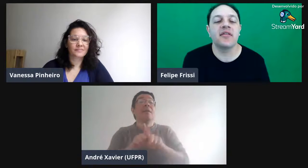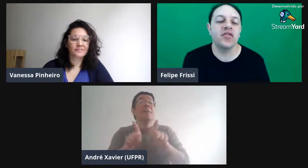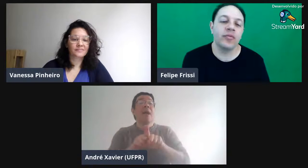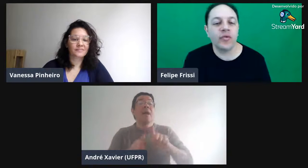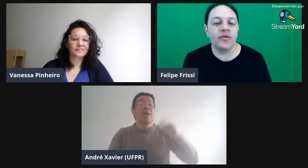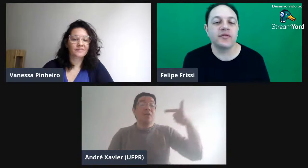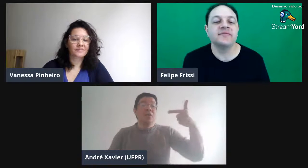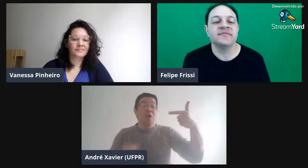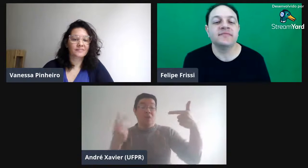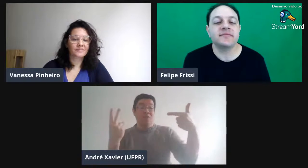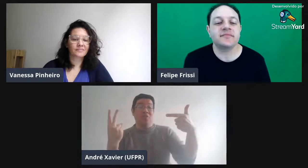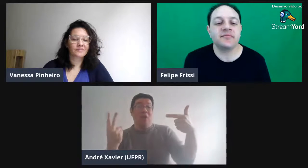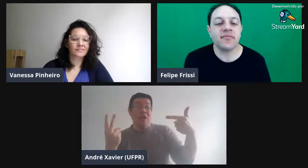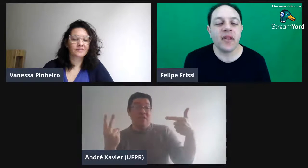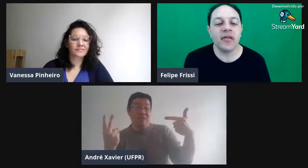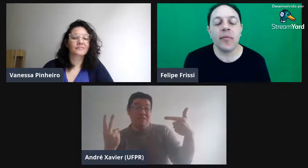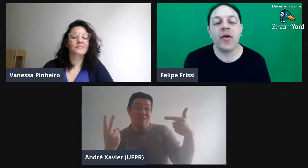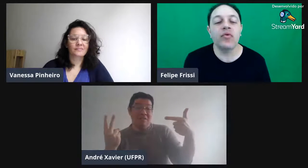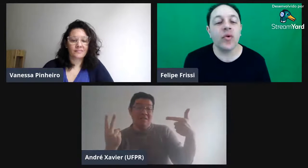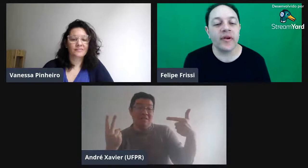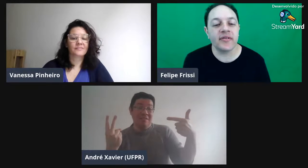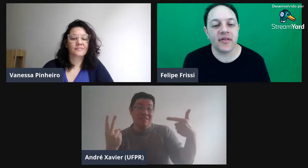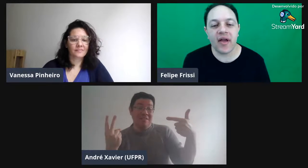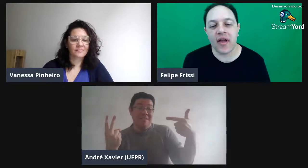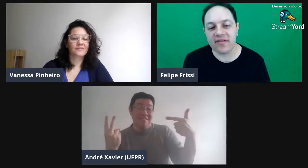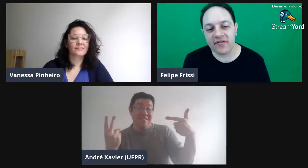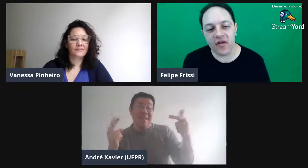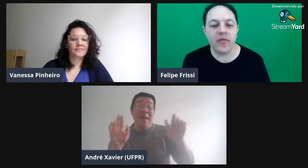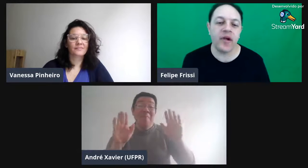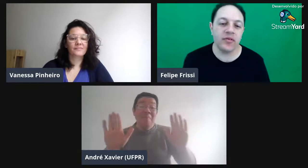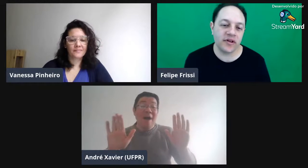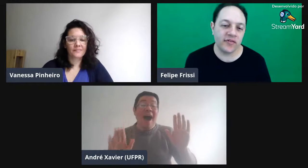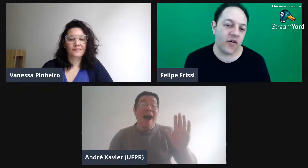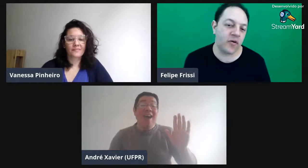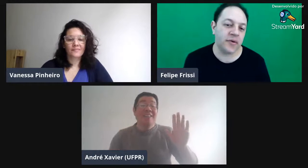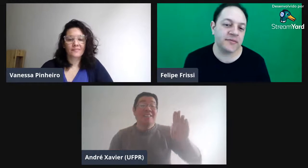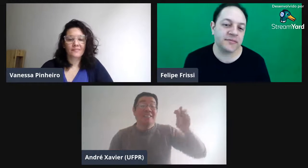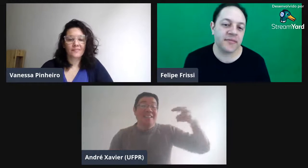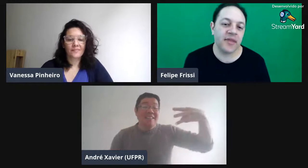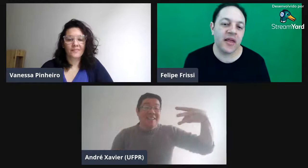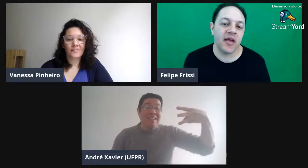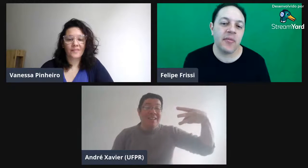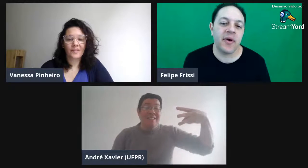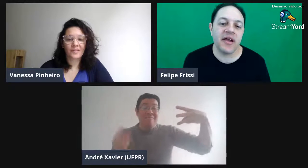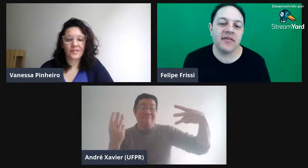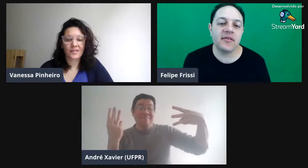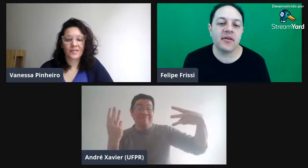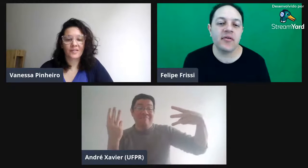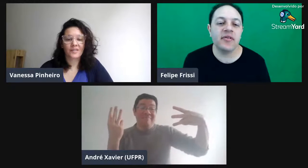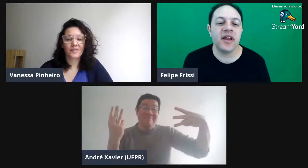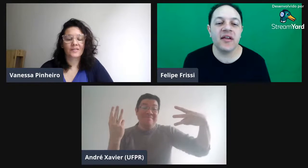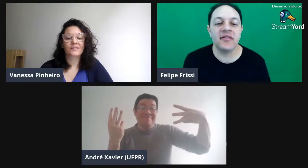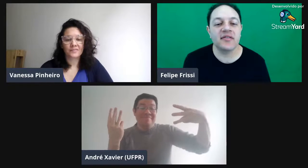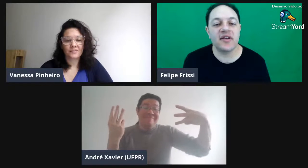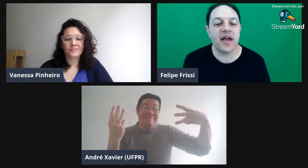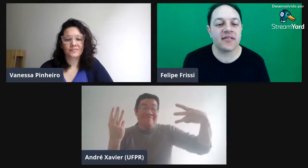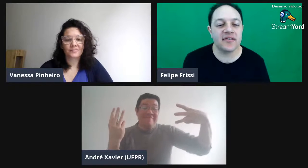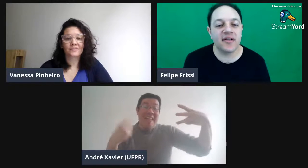de um para o outro. Também o dois, né, essa forma e a outra forma. Mas, o três, já é assim,